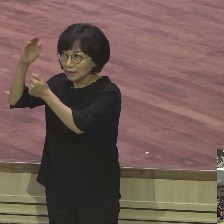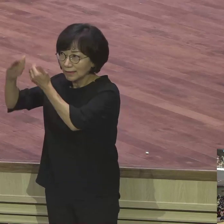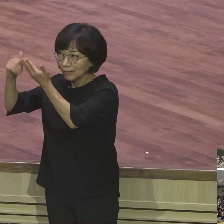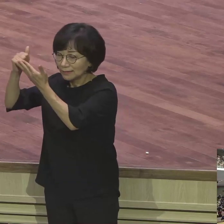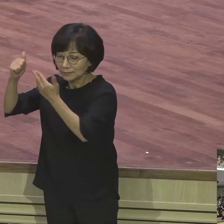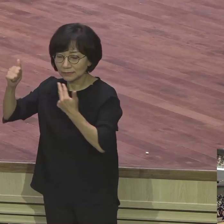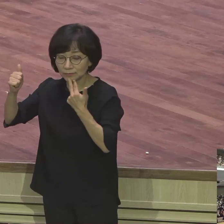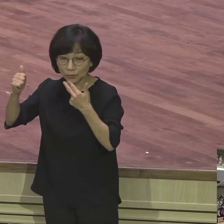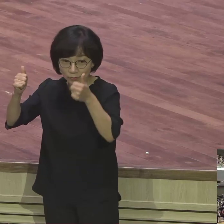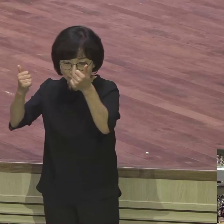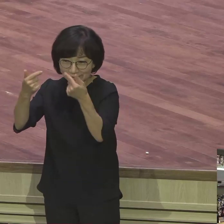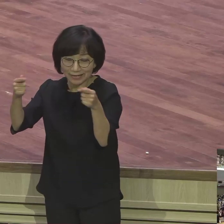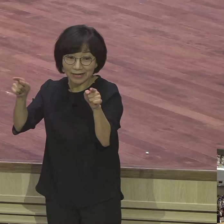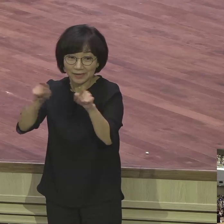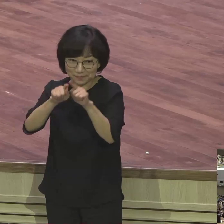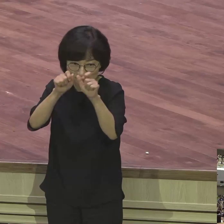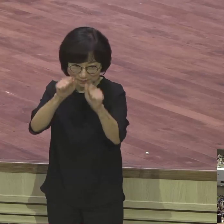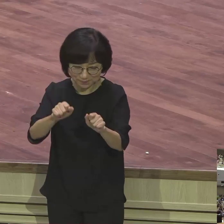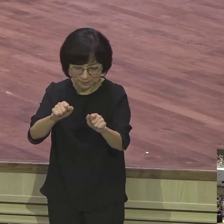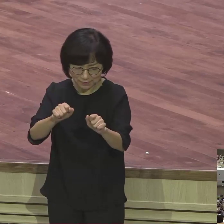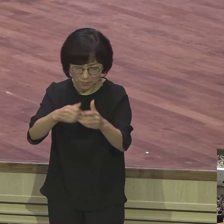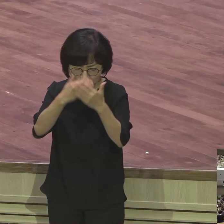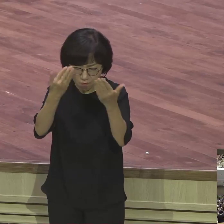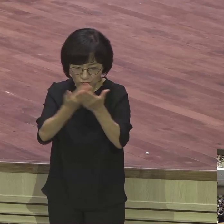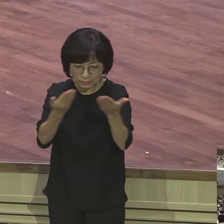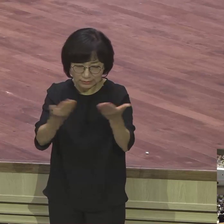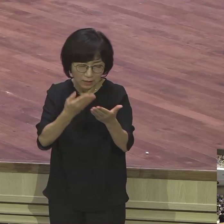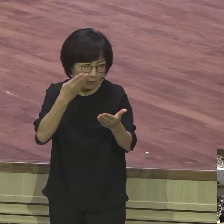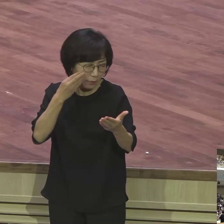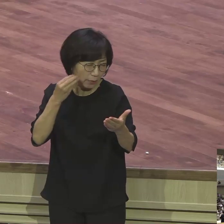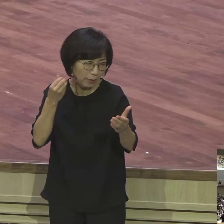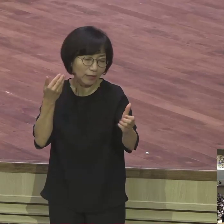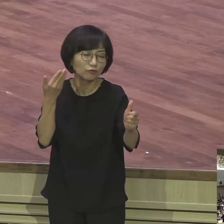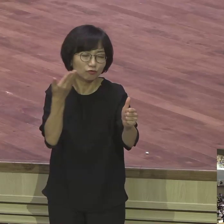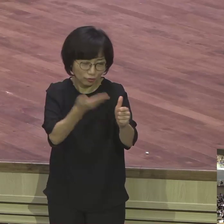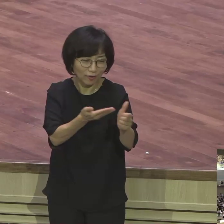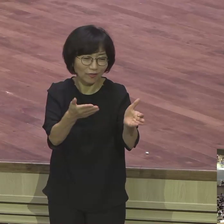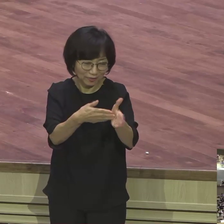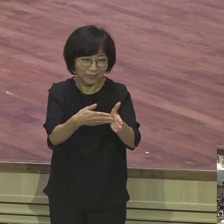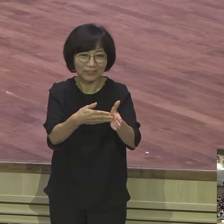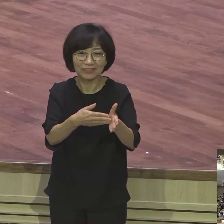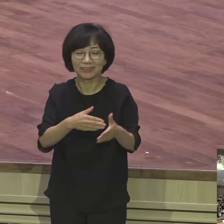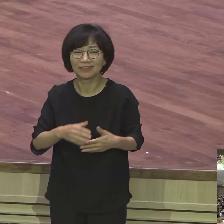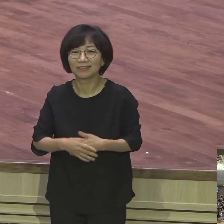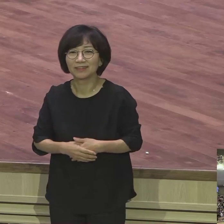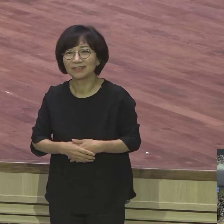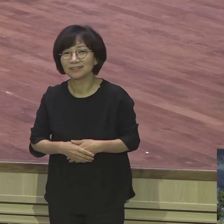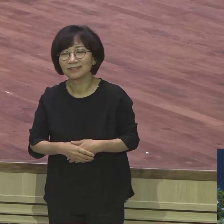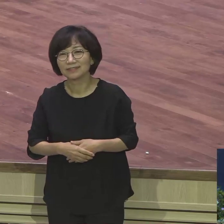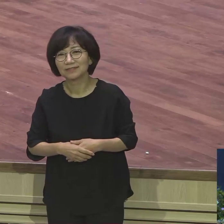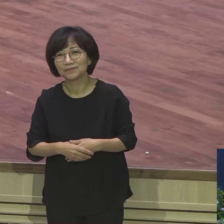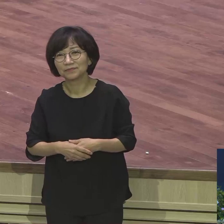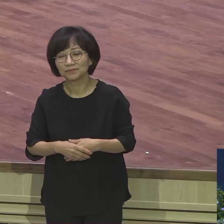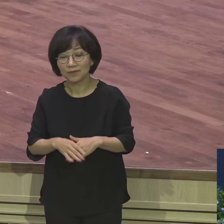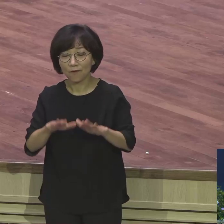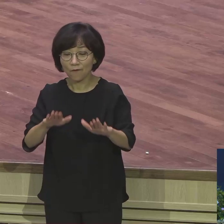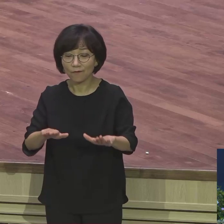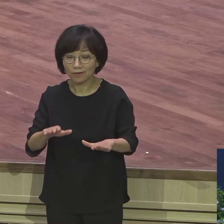요하께서 그를 범사에 형통하게 하셨더라 요셉이 감옥 성을 하는 이